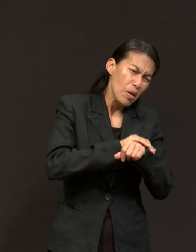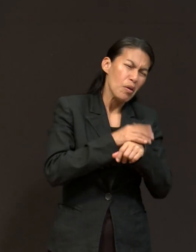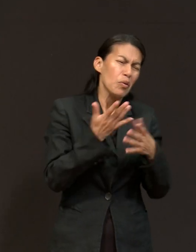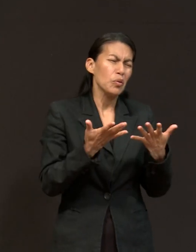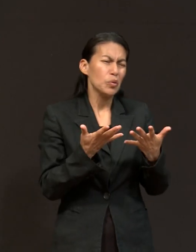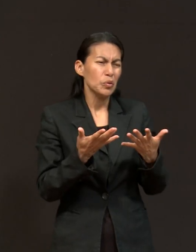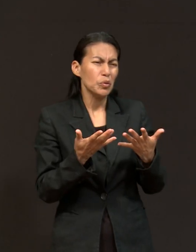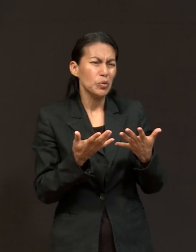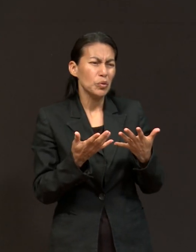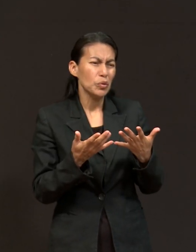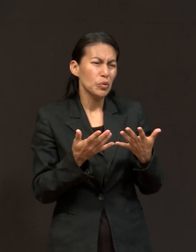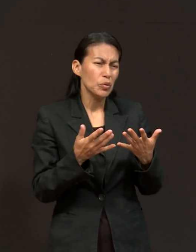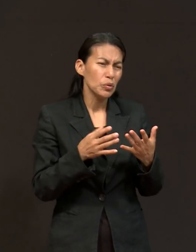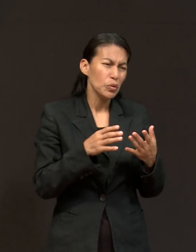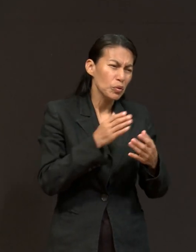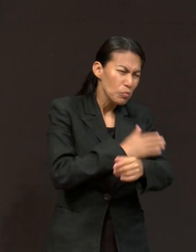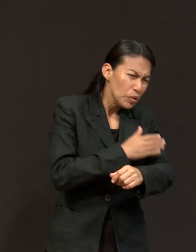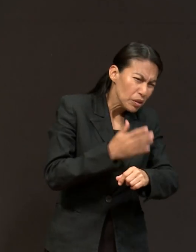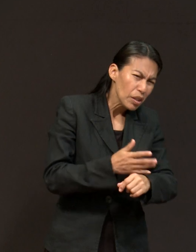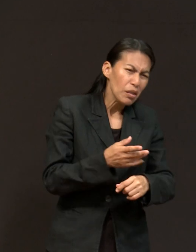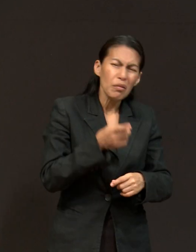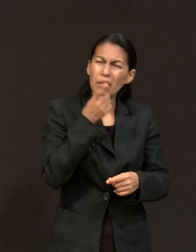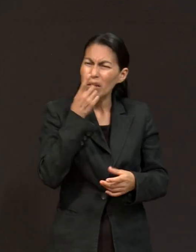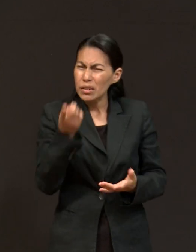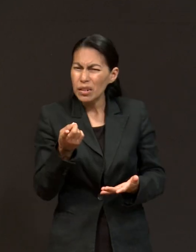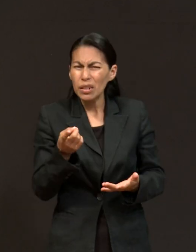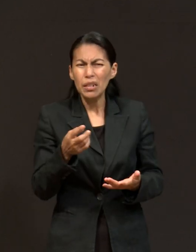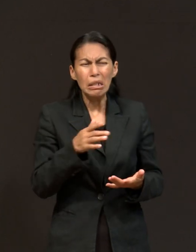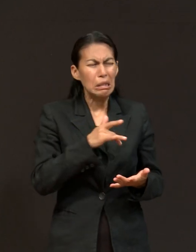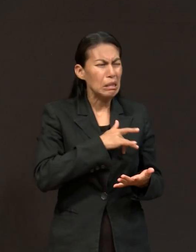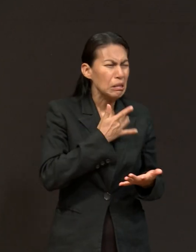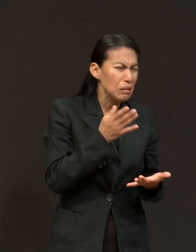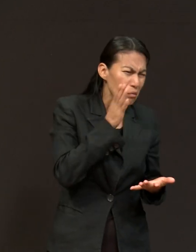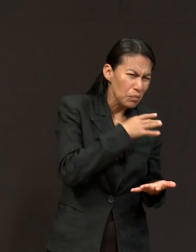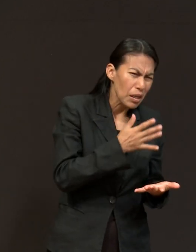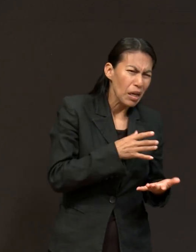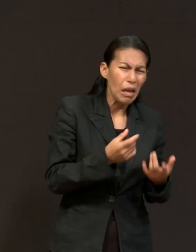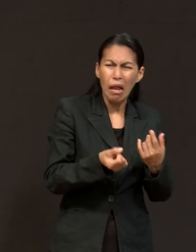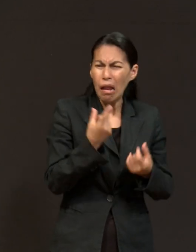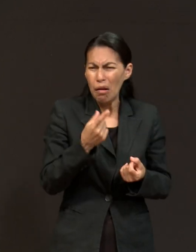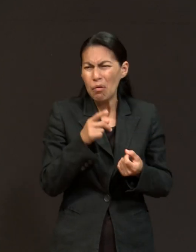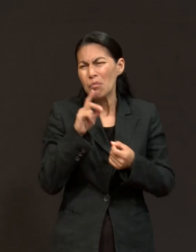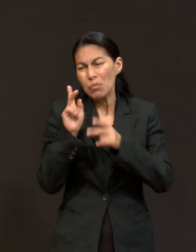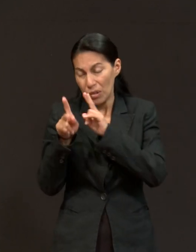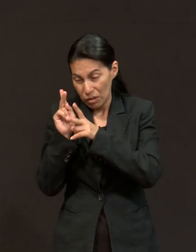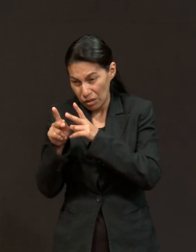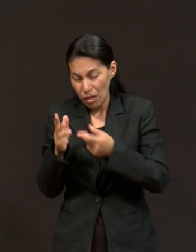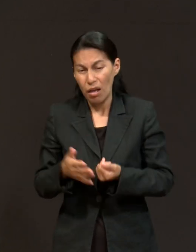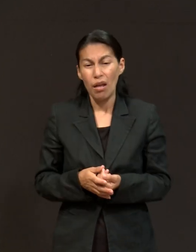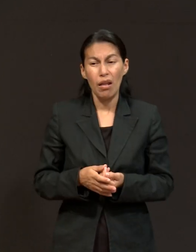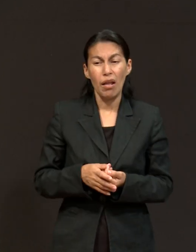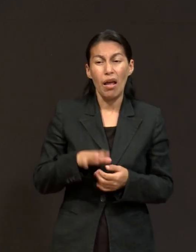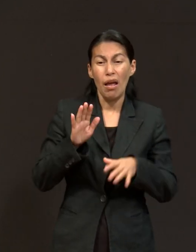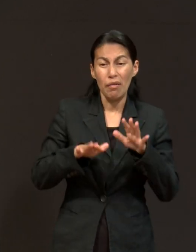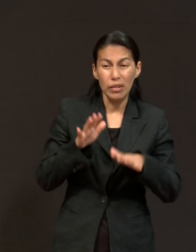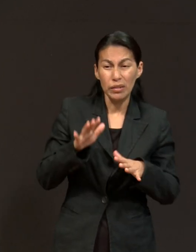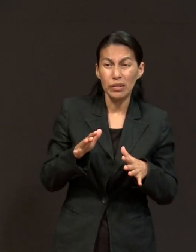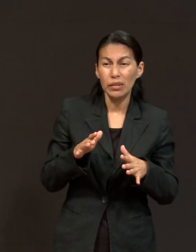fútbol o cualquier cosa que me pasara. Al principio se me hacía un poco absurdo porque decía, estoy hablando sola,